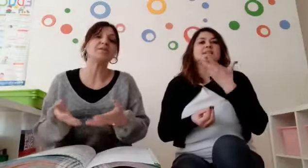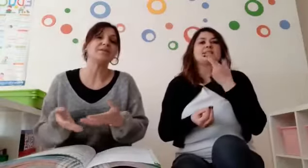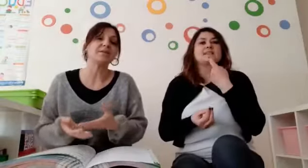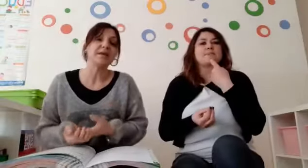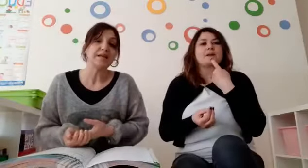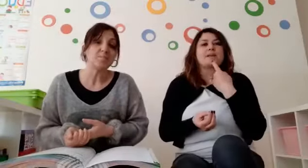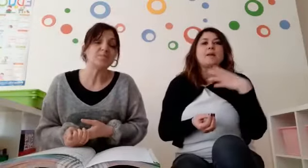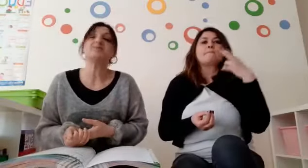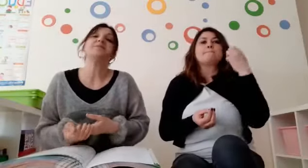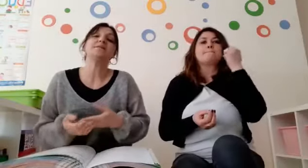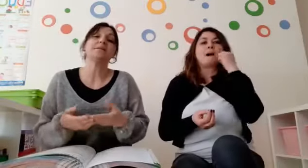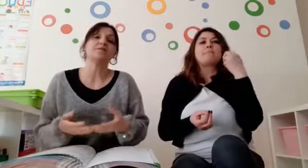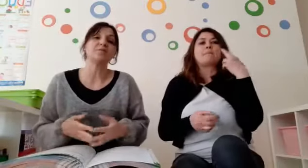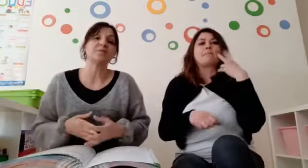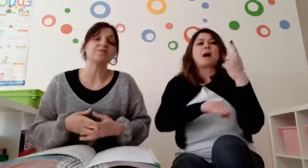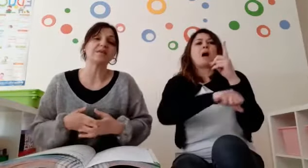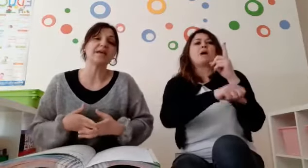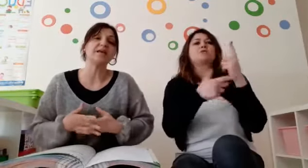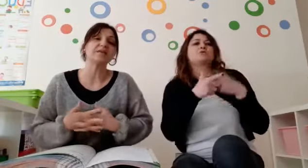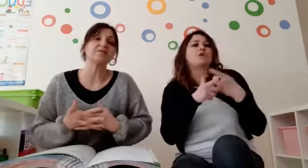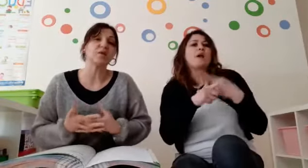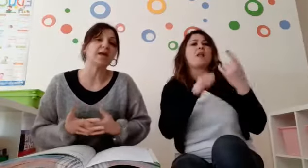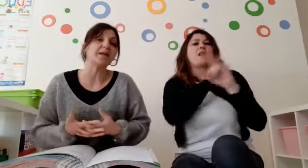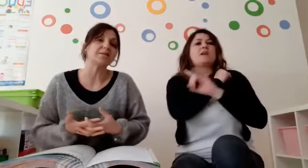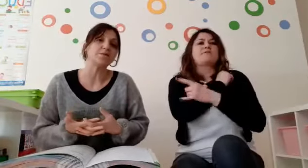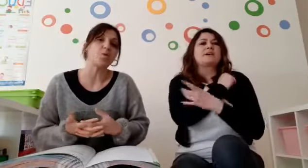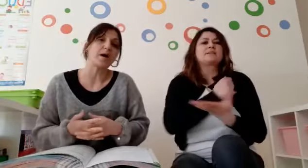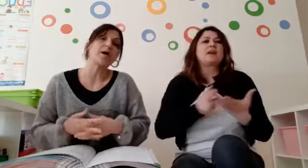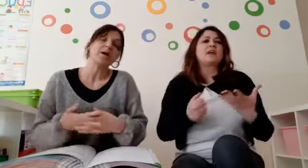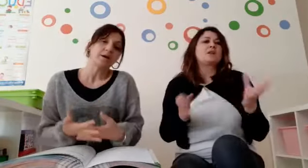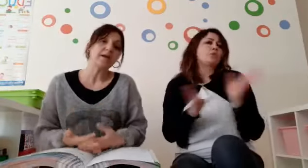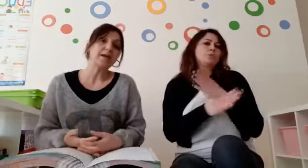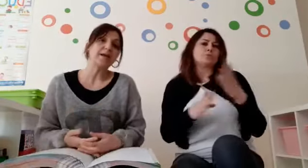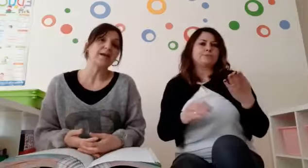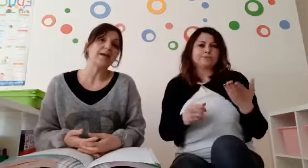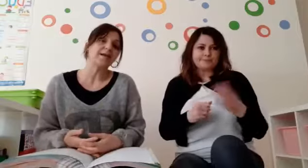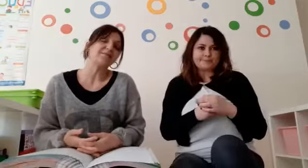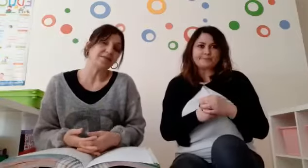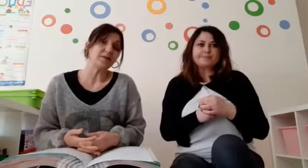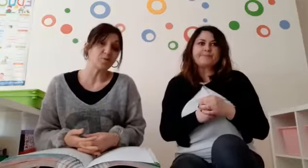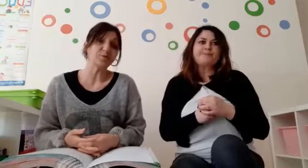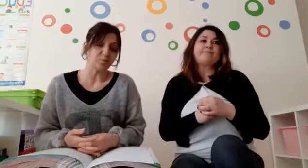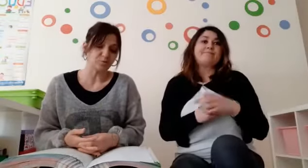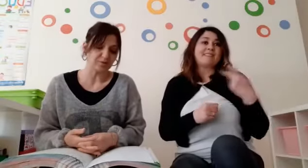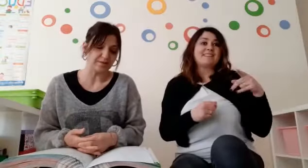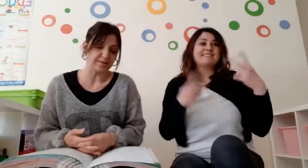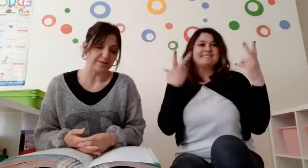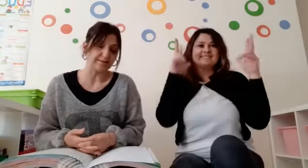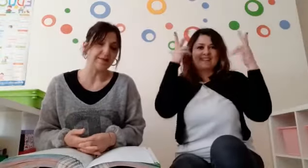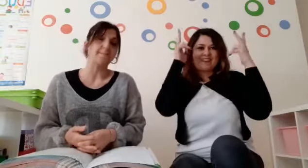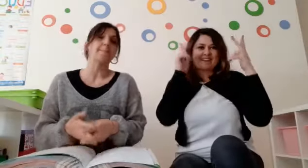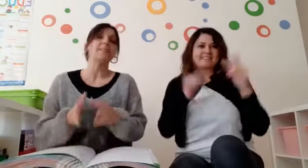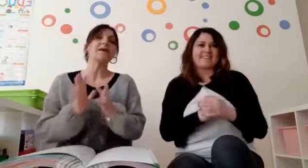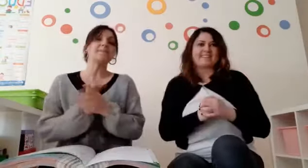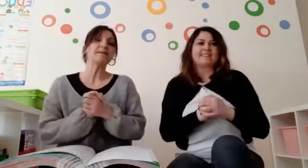i nonni, le babysitter, i vostri fratelli, sorelle, insomma. E diventa molto, molto divertente.